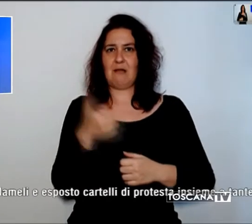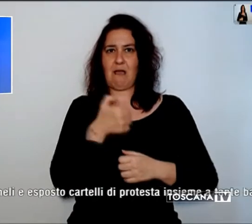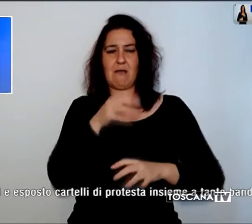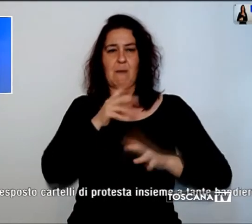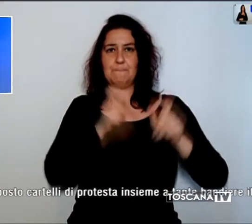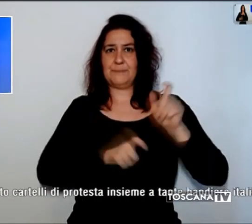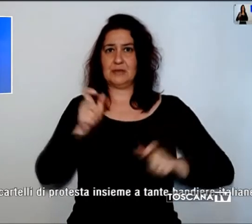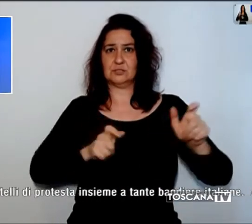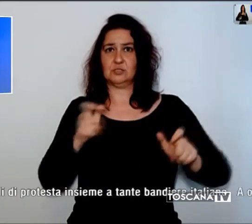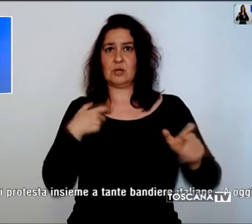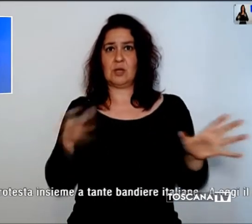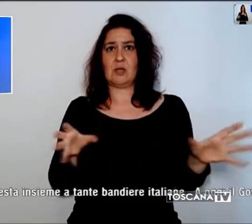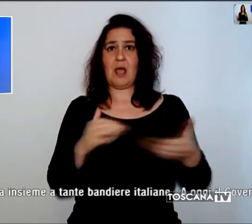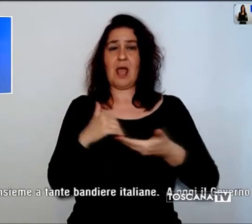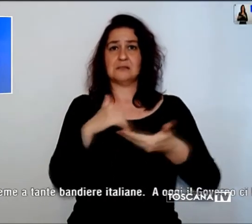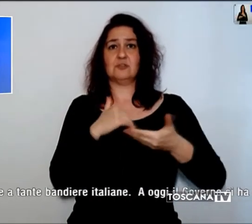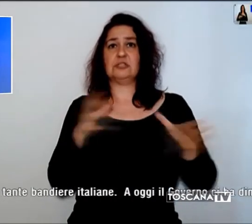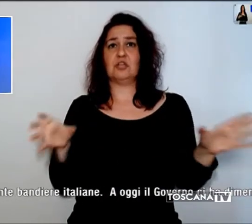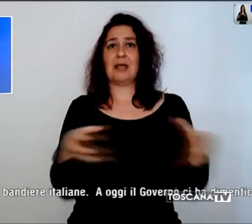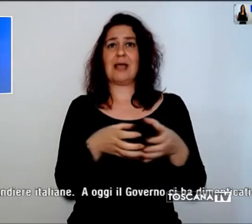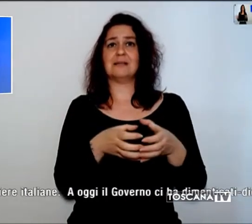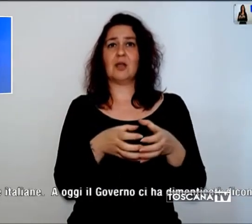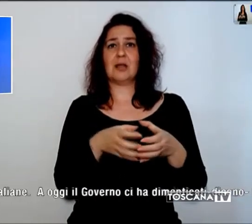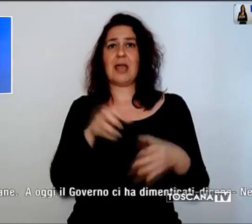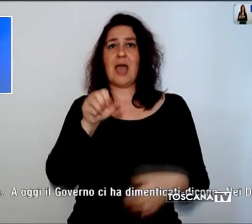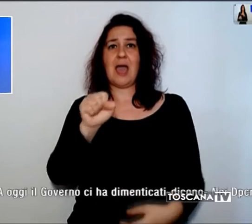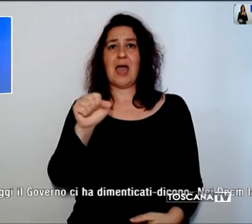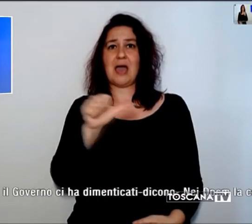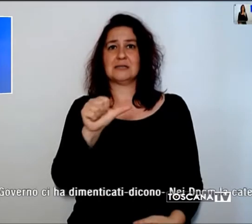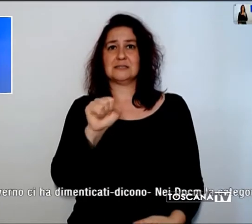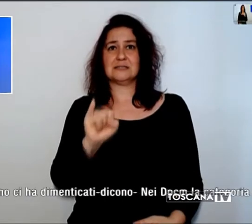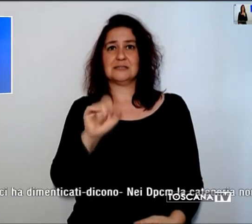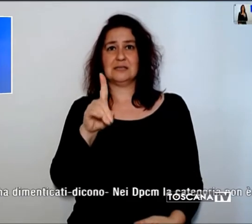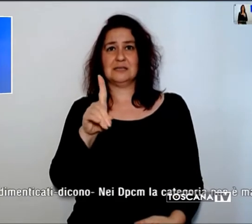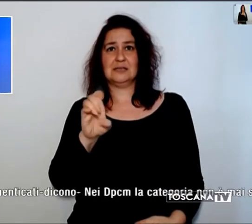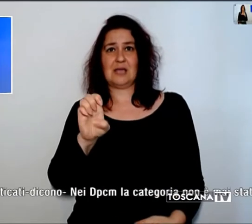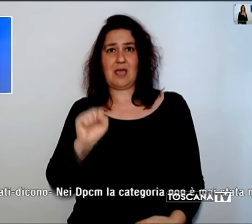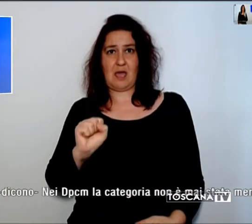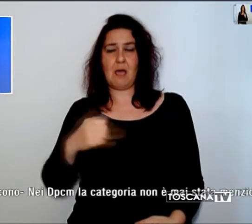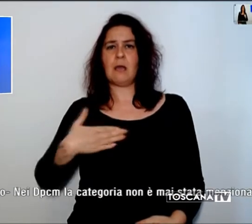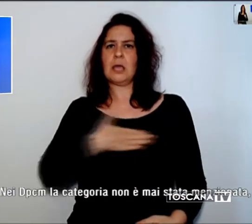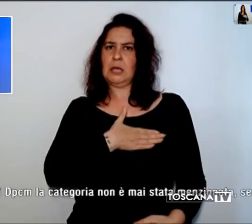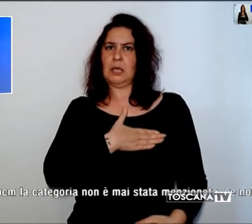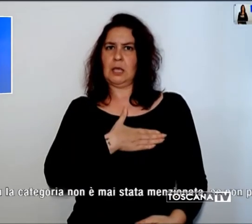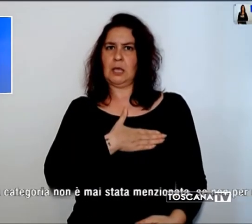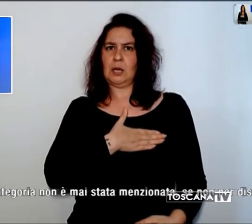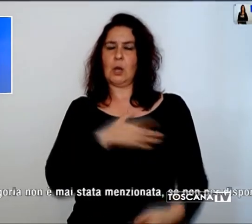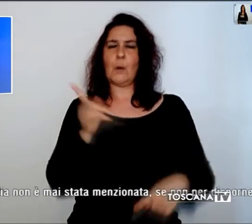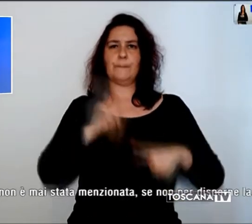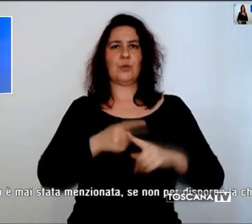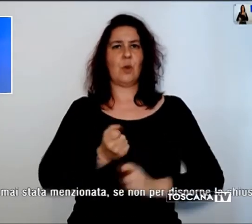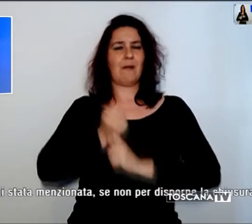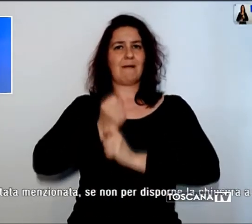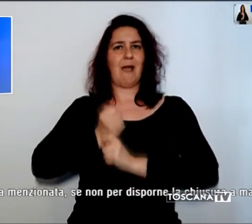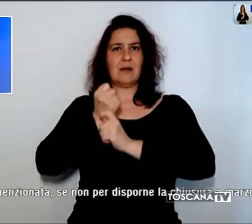categoria Assidea che hanno intonato anche loro l'inno di Mameli e esposto cartelli di protesta